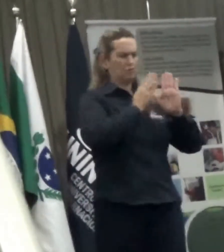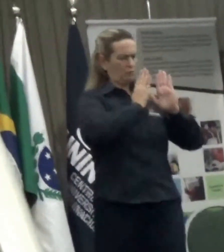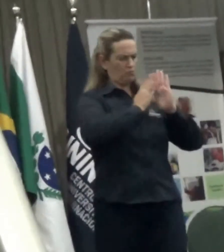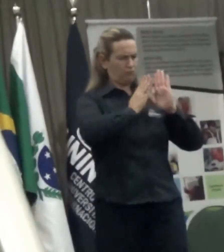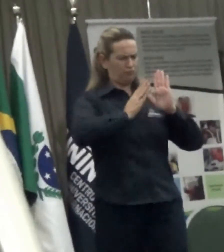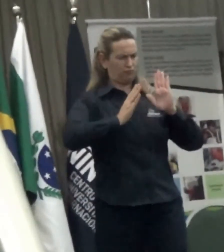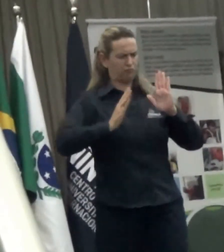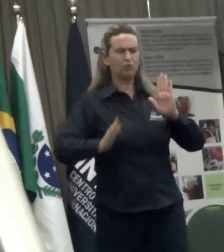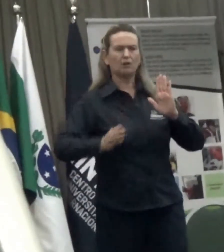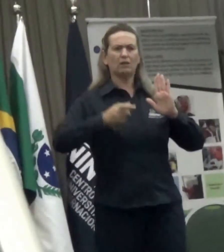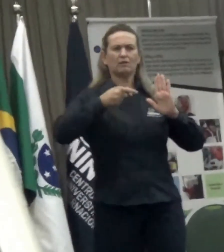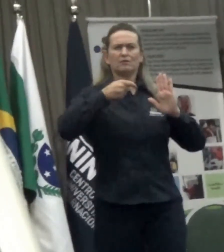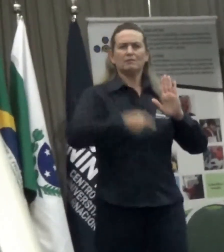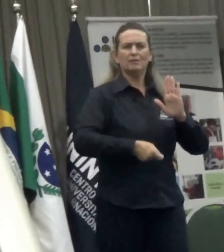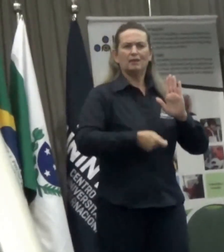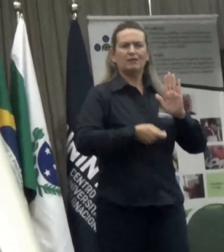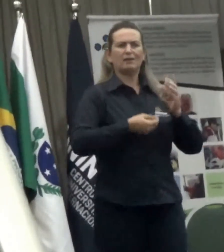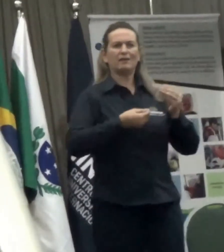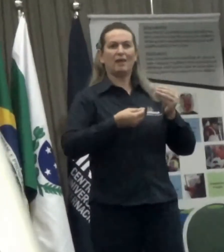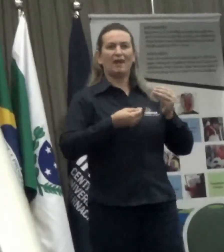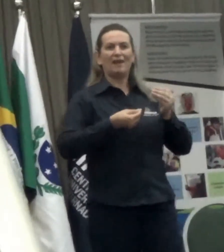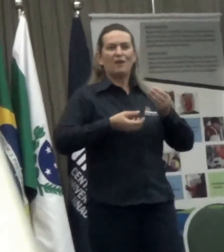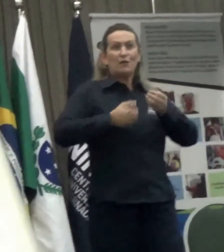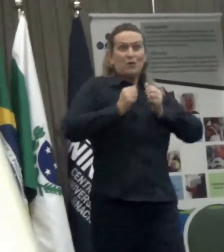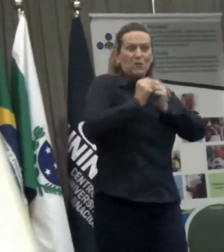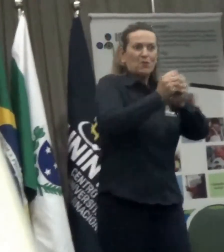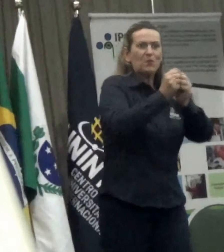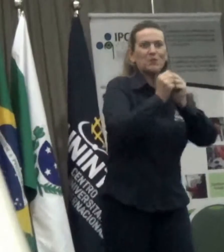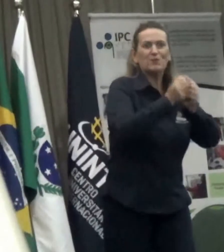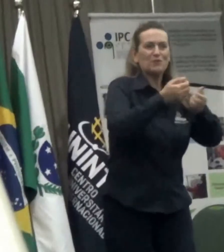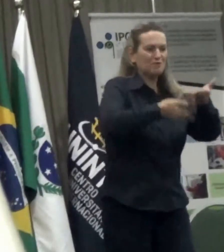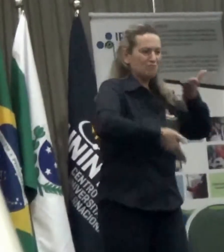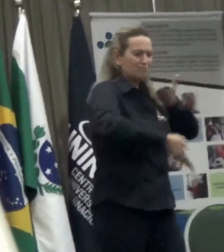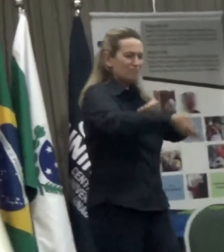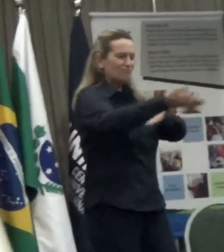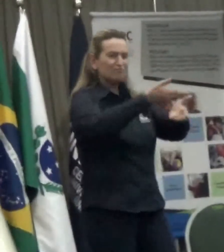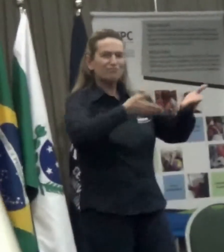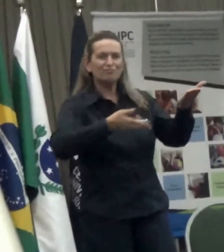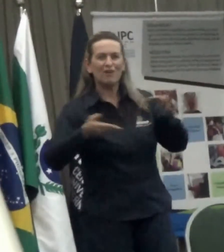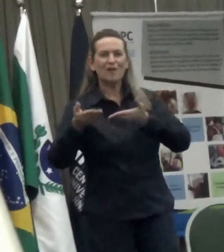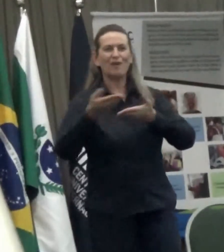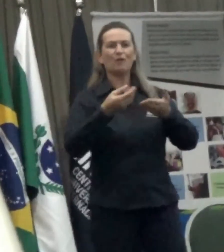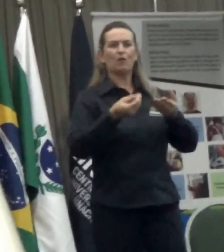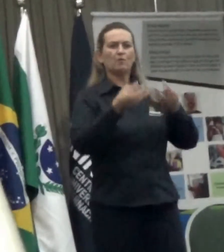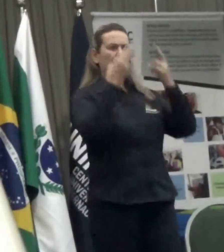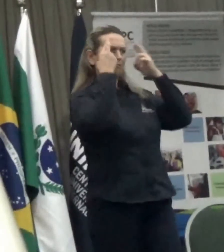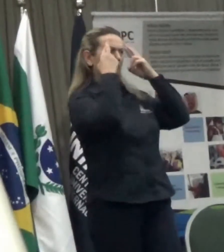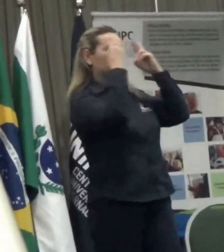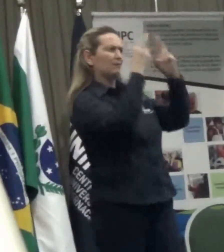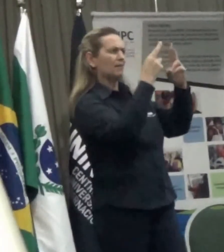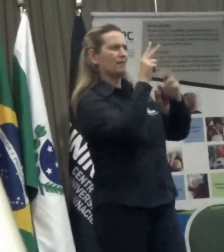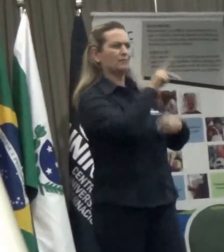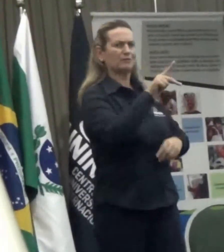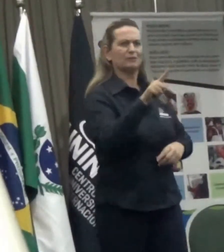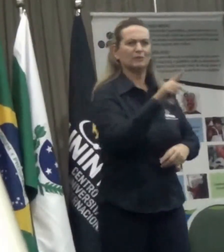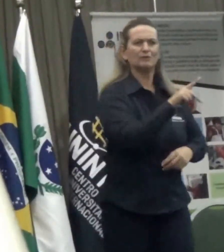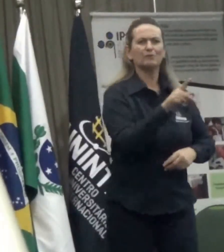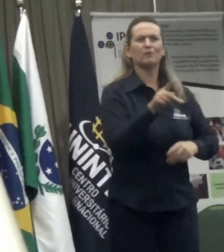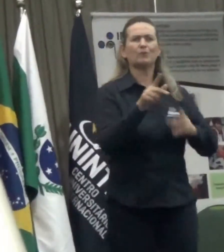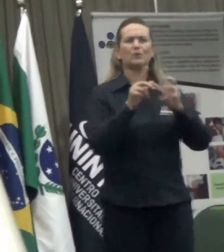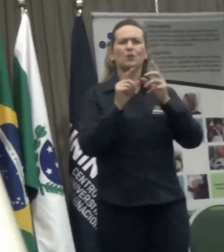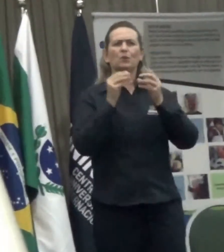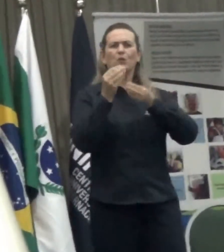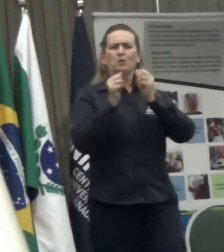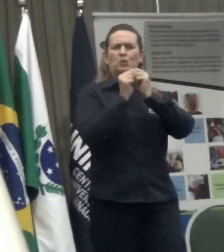aprende como paquerar. É na escola que você aprende a respeitar o mestre. É na escola que você aprende a lidar com as